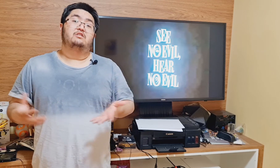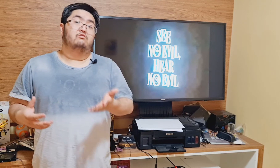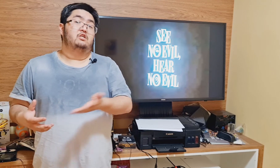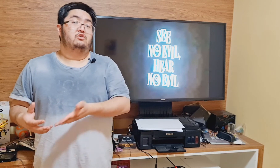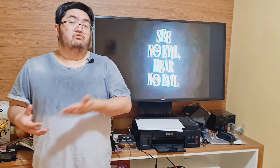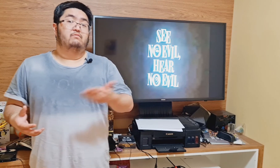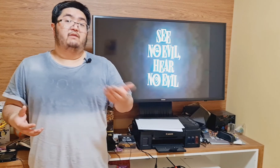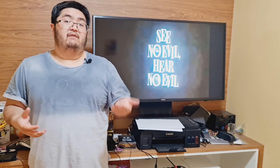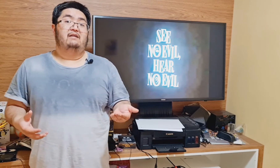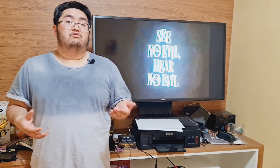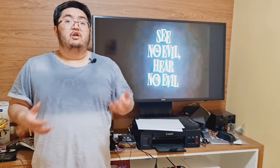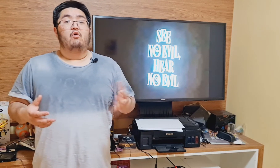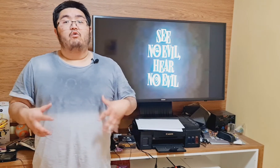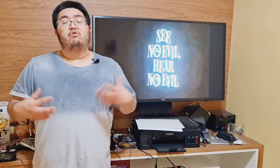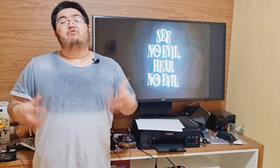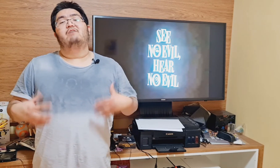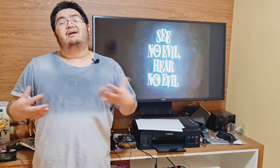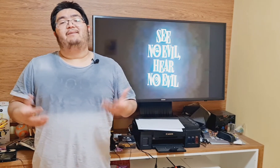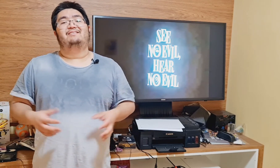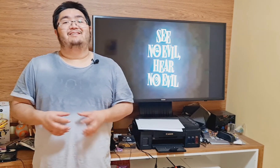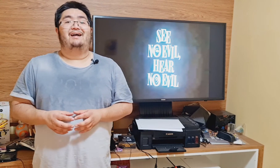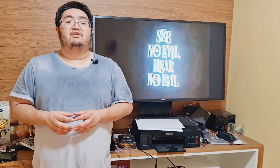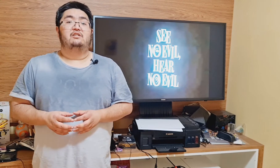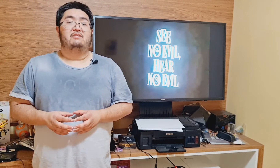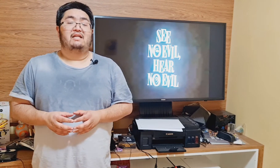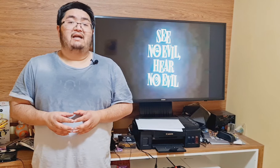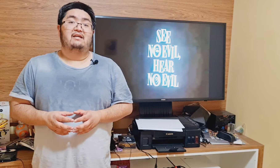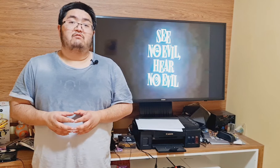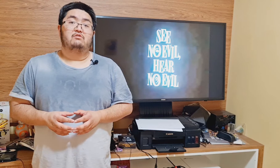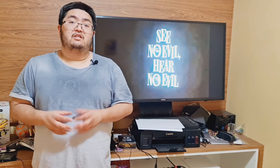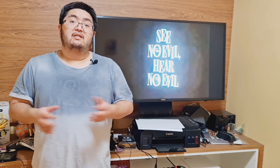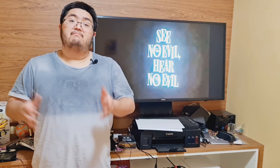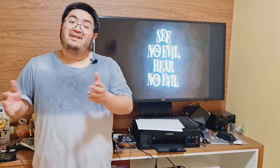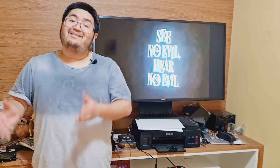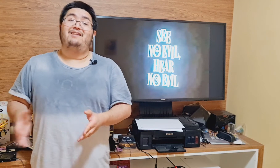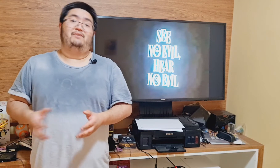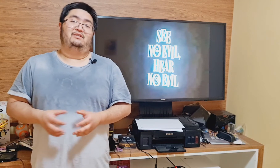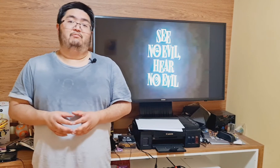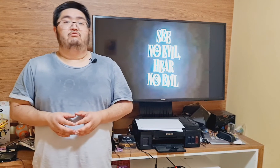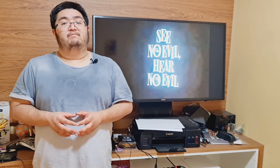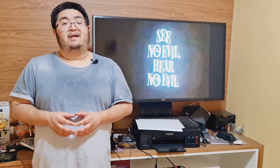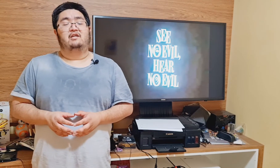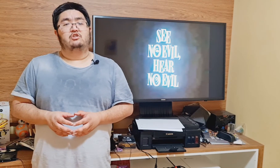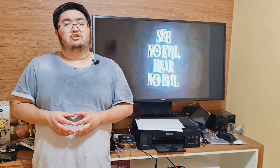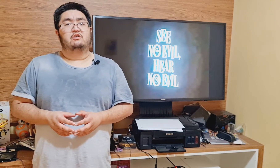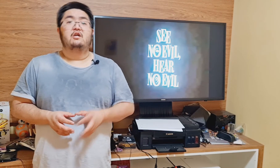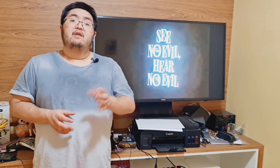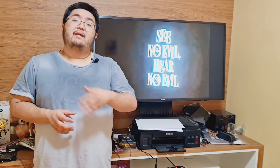seus sentidos privados, ou com alguma capacidade limitada, reduzida, também têm percepções paisagísticas, porque a